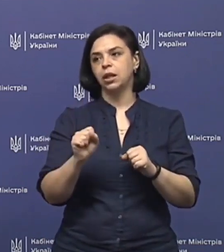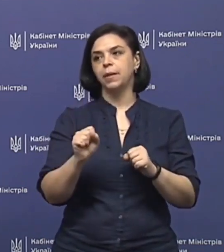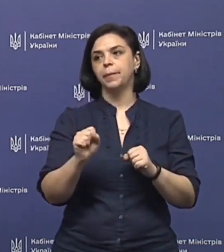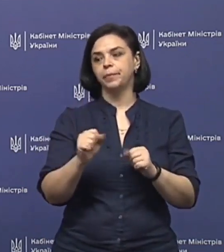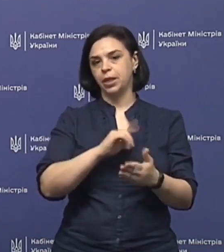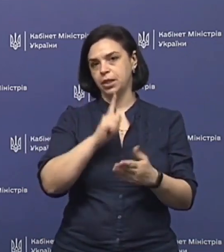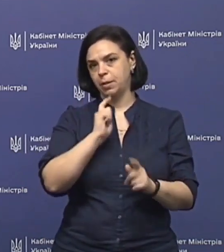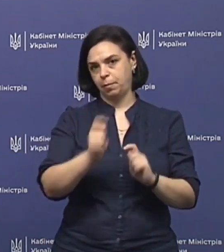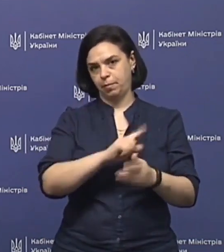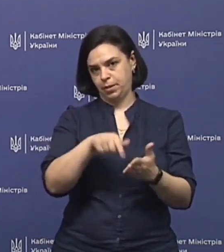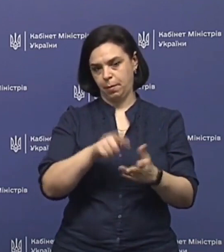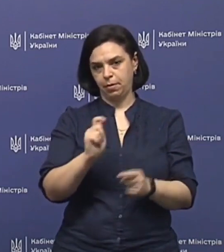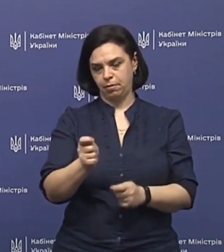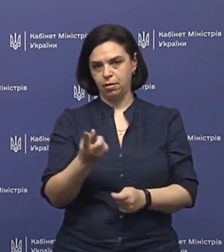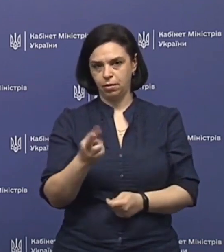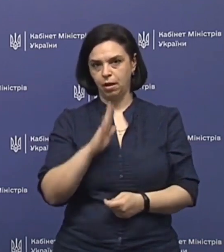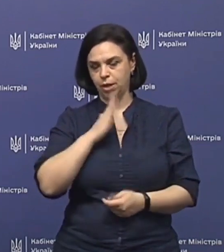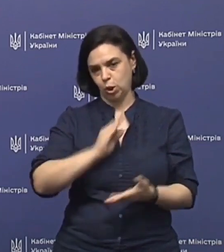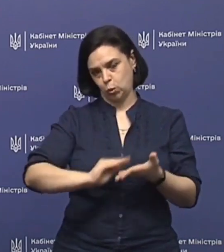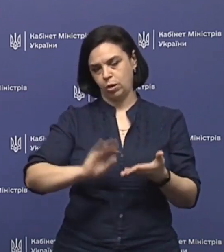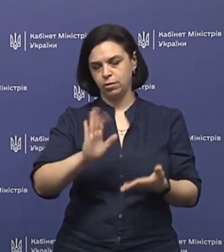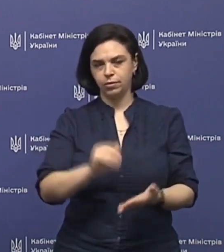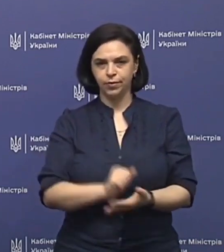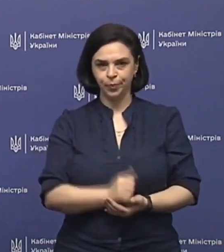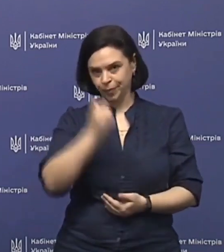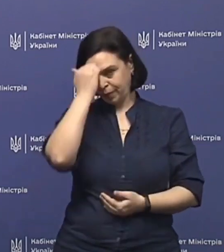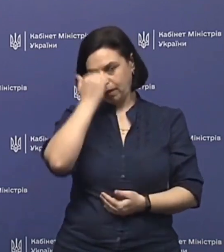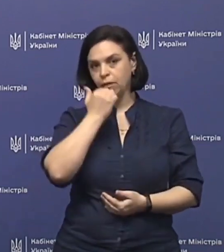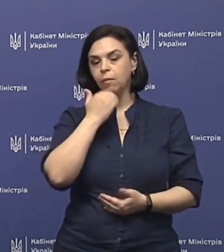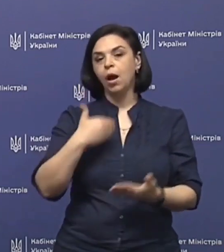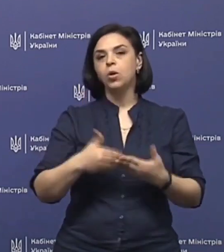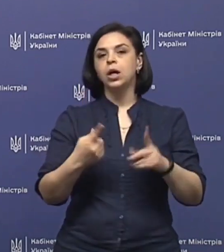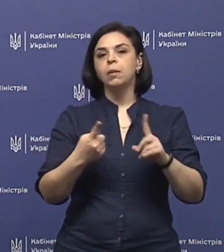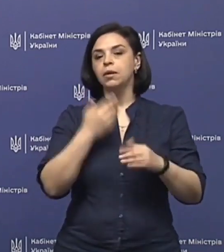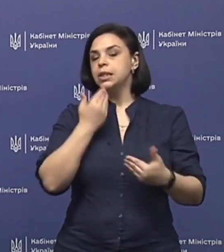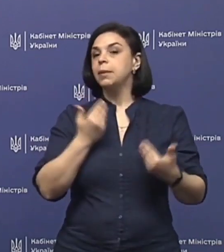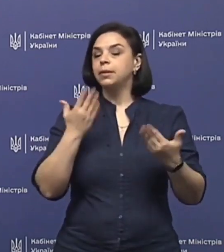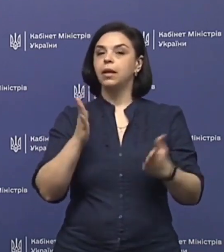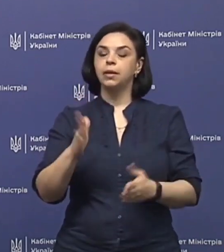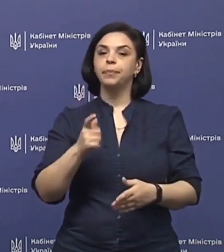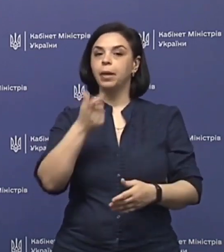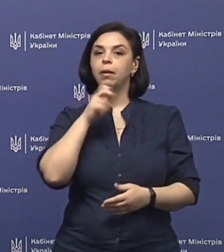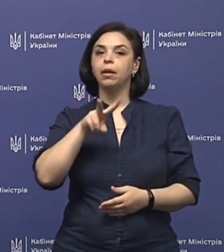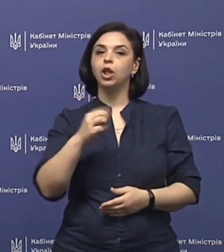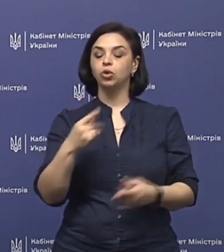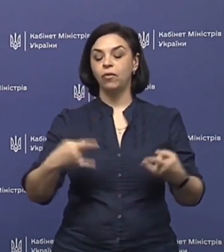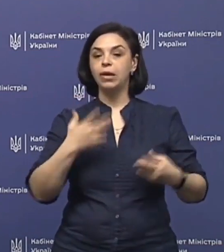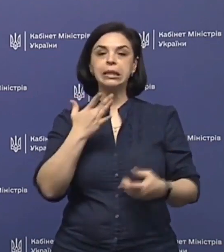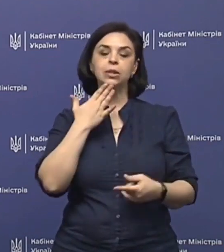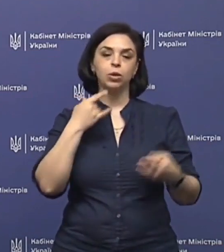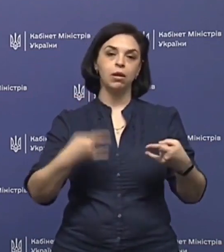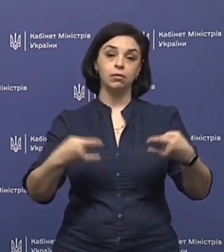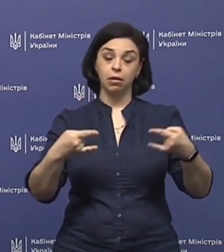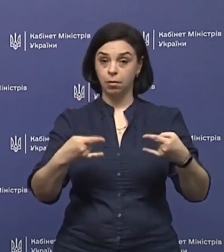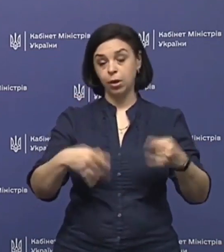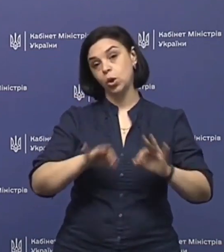запитання на журналісті. Дякуємо. Отже, перше запитання. Фан Ляшко в ефірі Національного